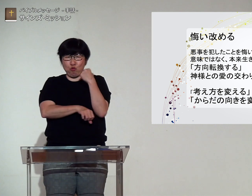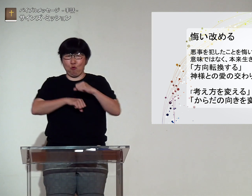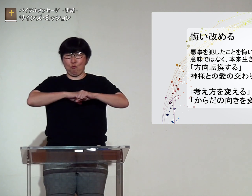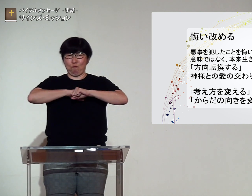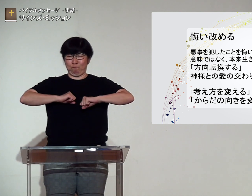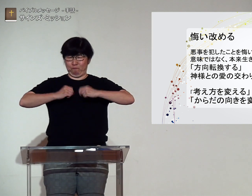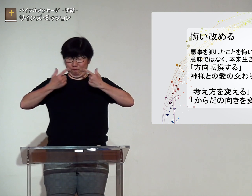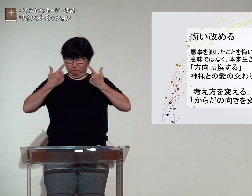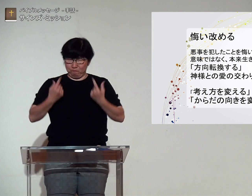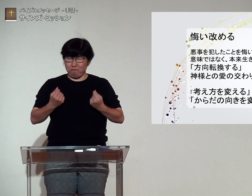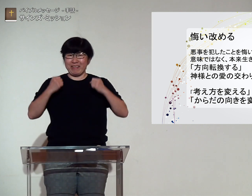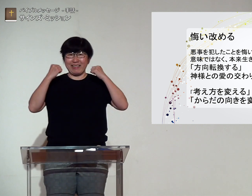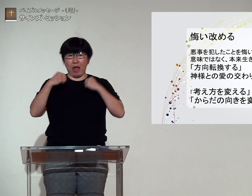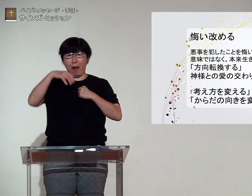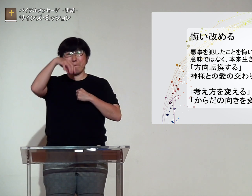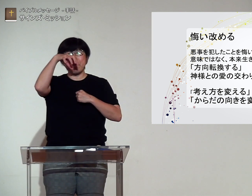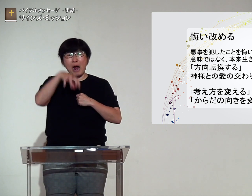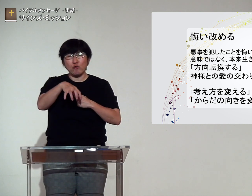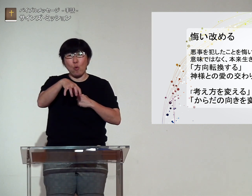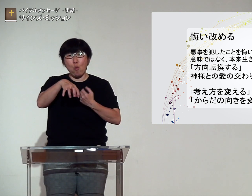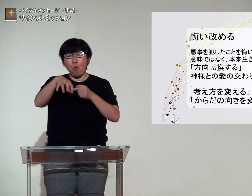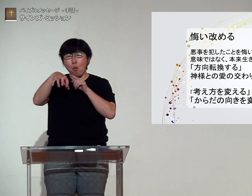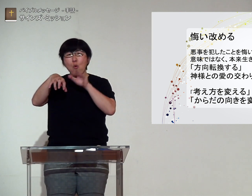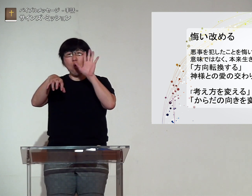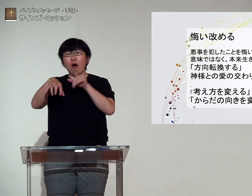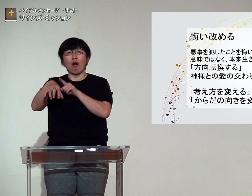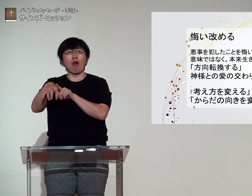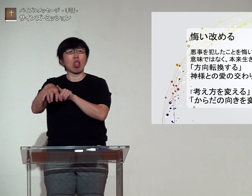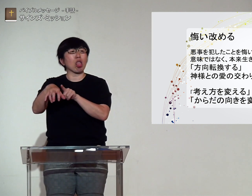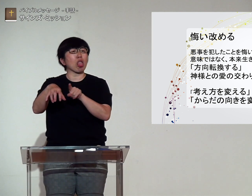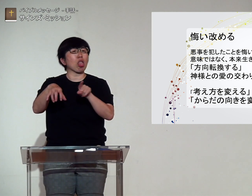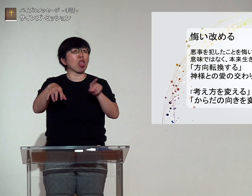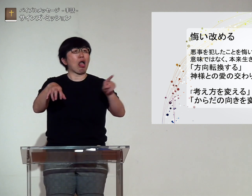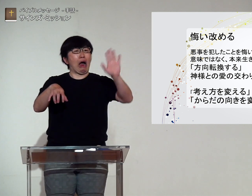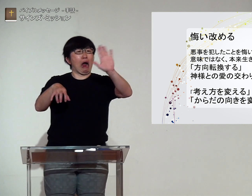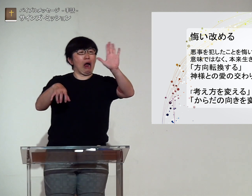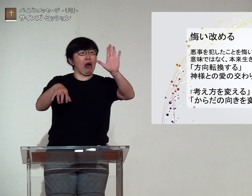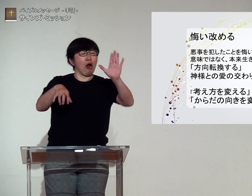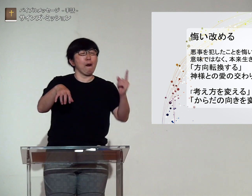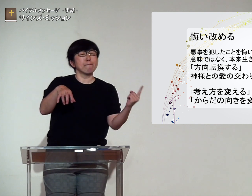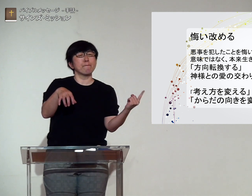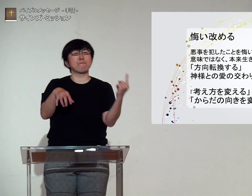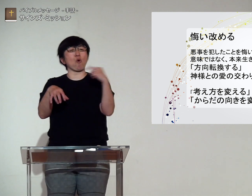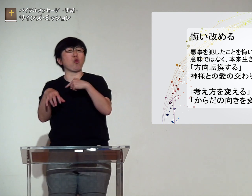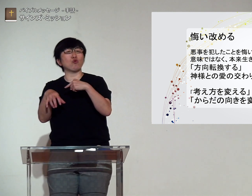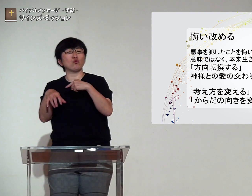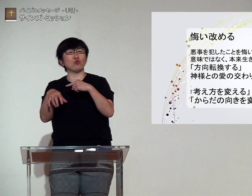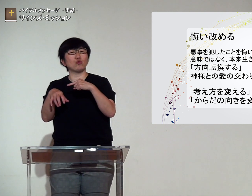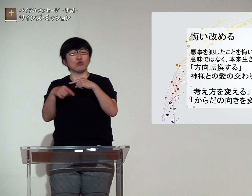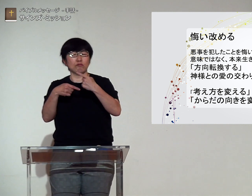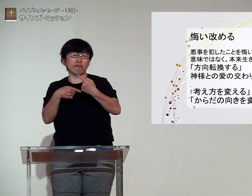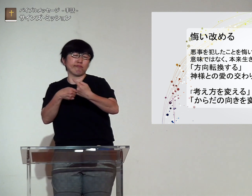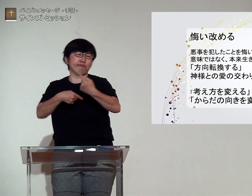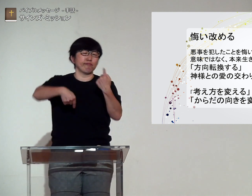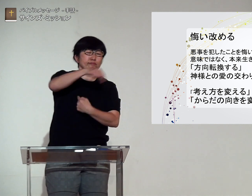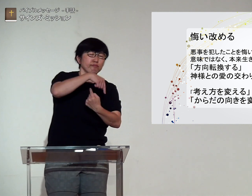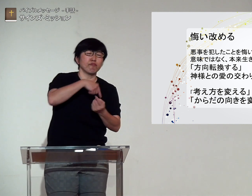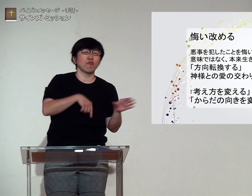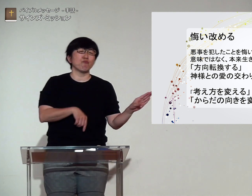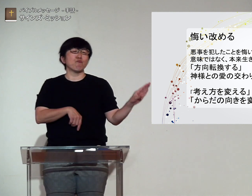本来はもともと生きるべき場所があったそれなのに外れてしまっているだから